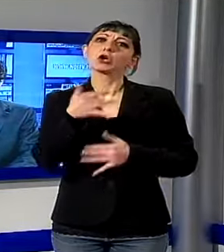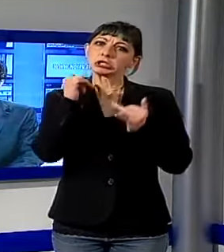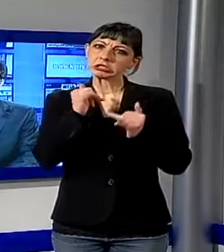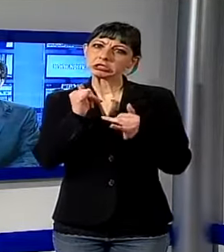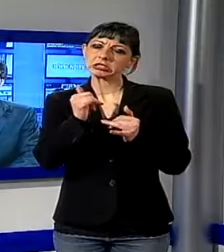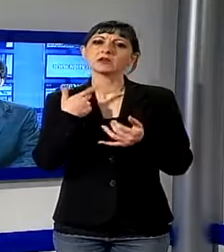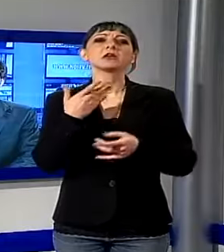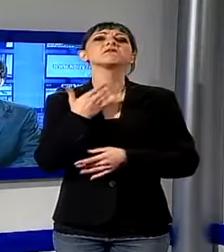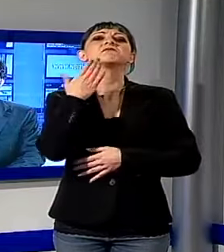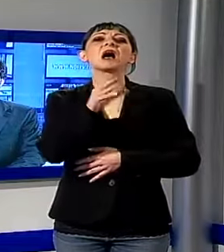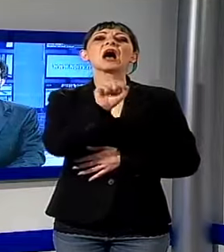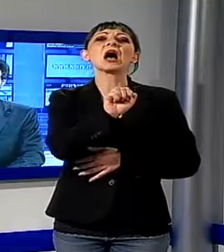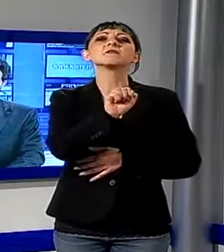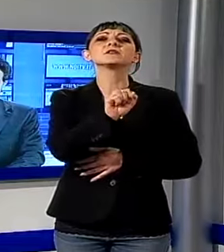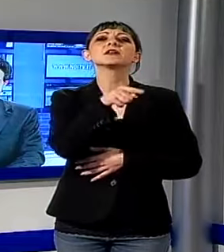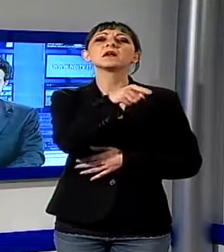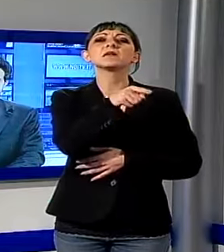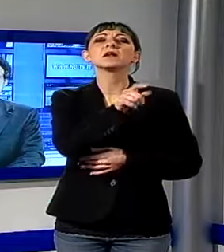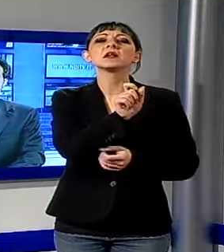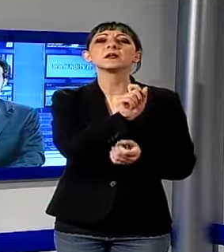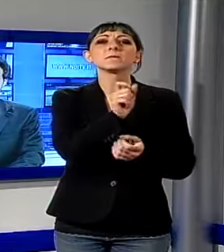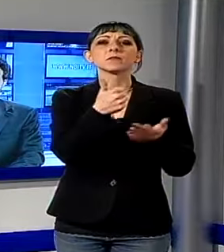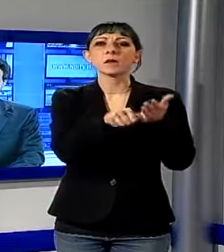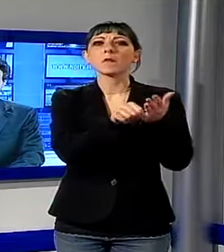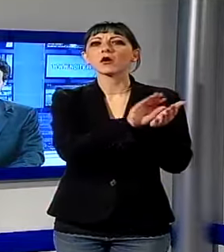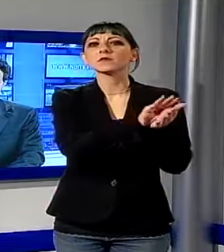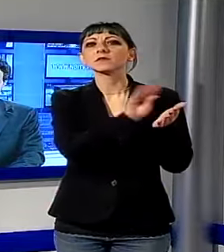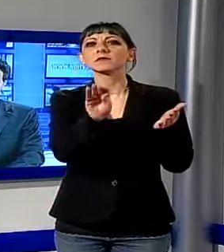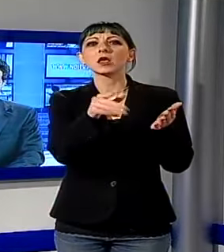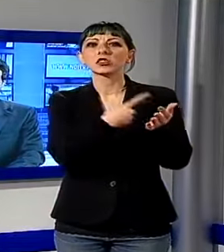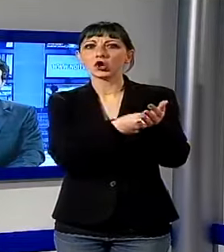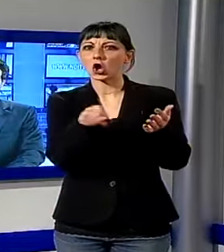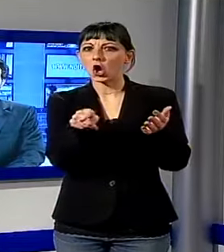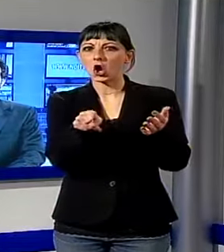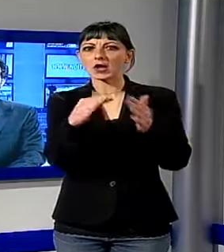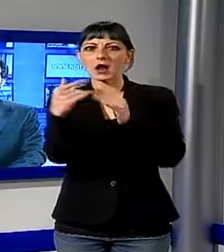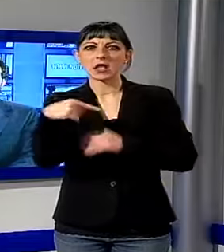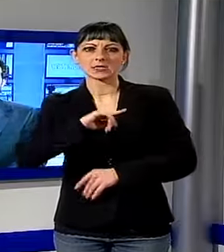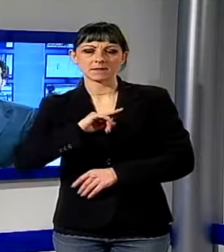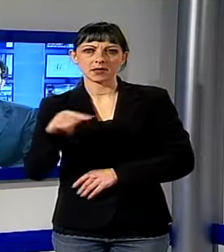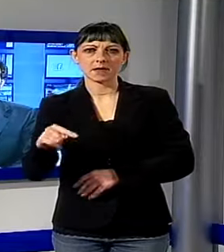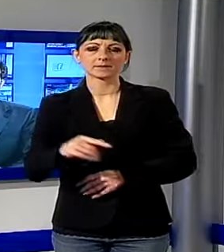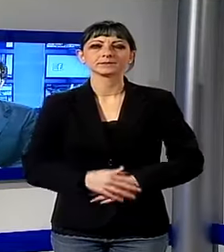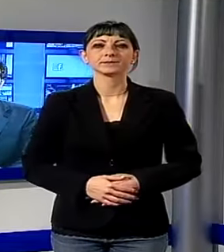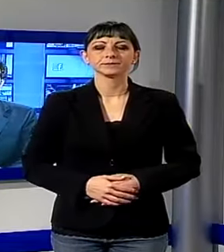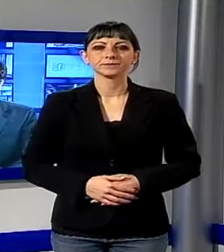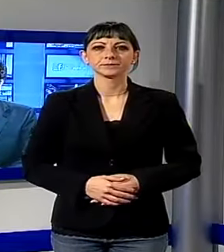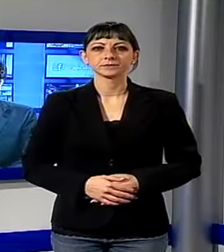spedito 6 buste per un totale di 6 grammi di fumo a Lucca c'è l'appello da parte